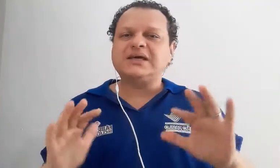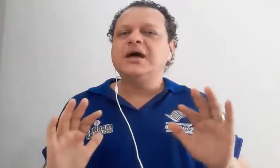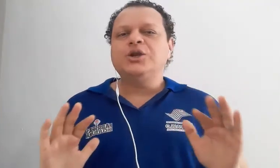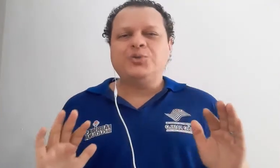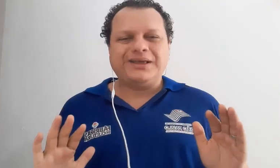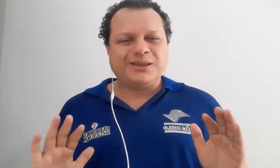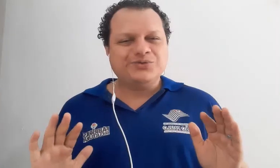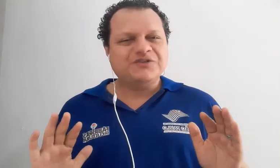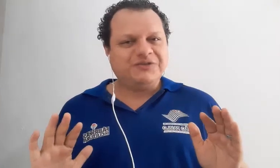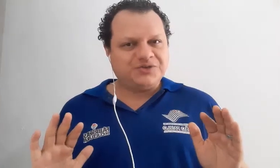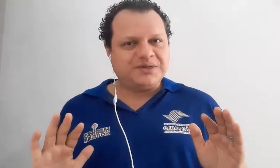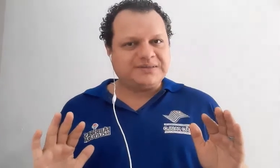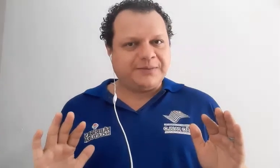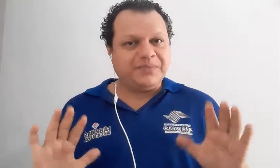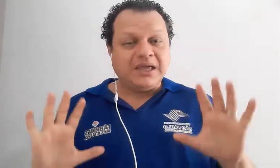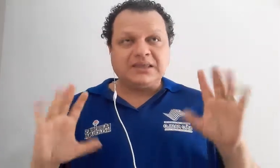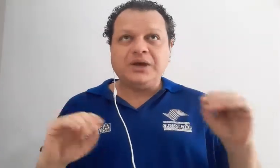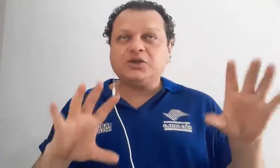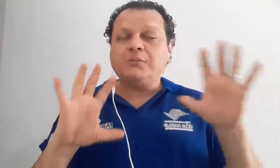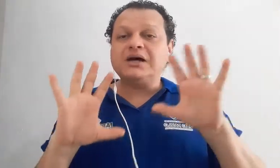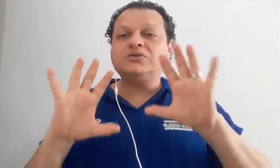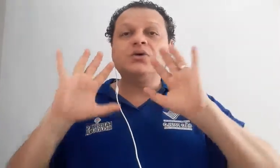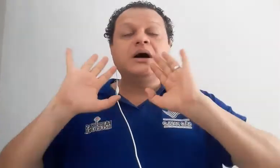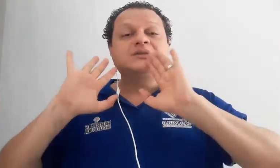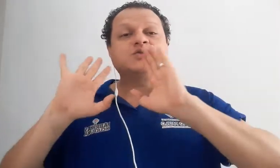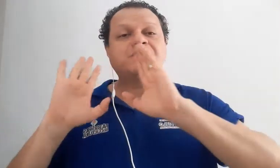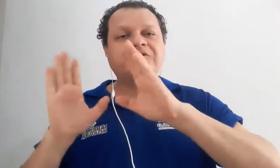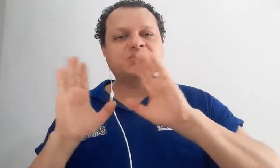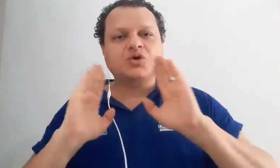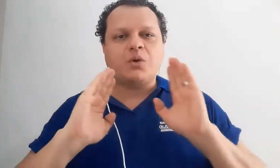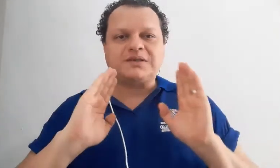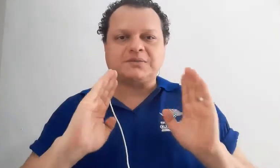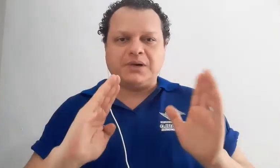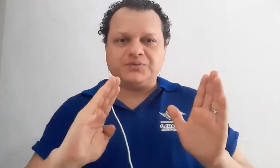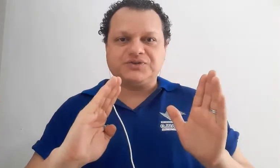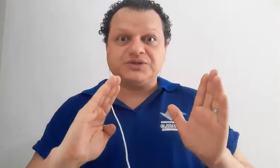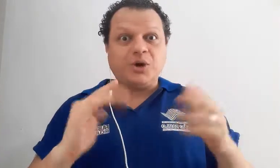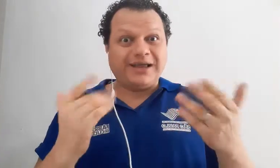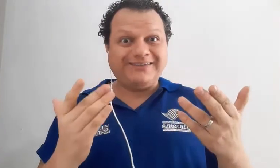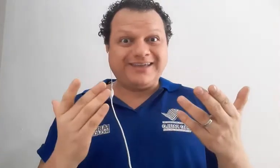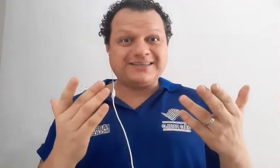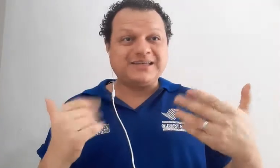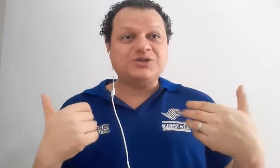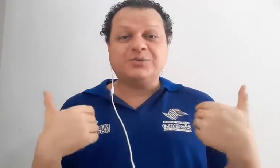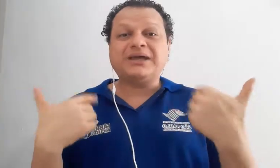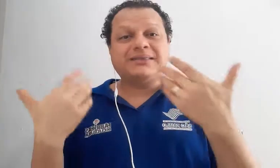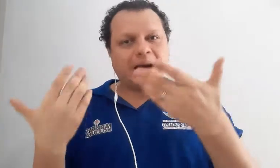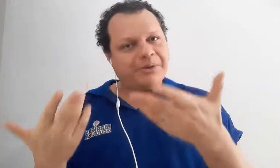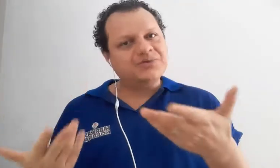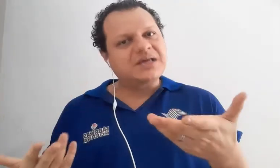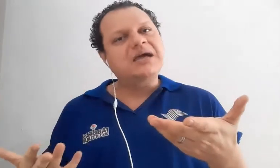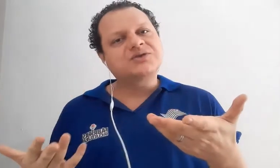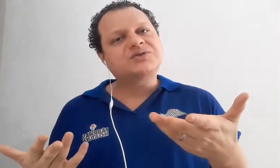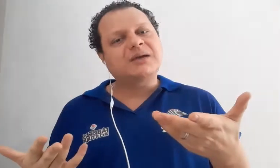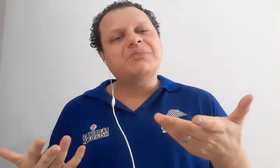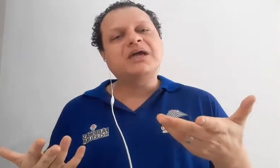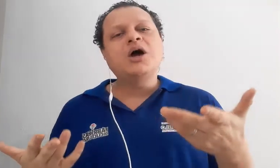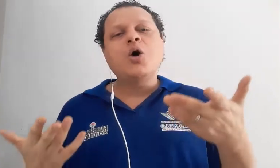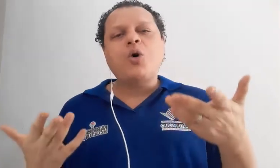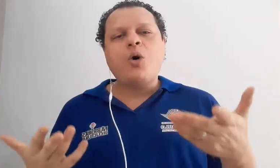não é tão difícil assim. Então, retomando, solfeja com as mãos. E olha que interessante, porque dá para usar isso também com